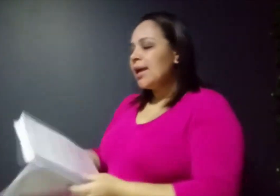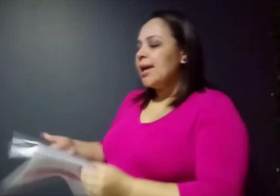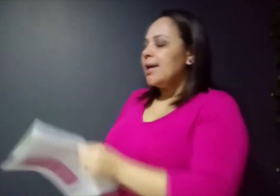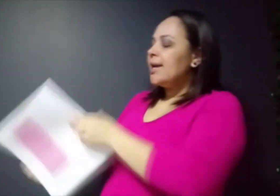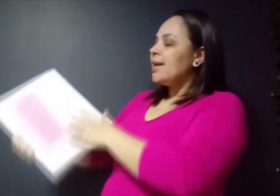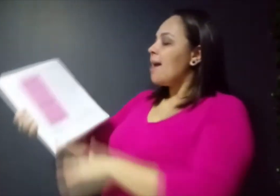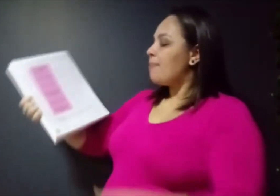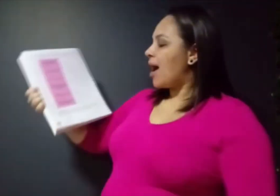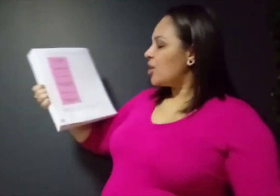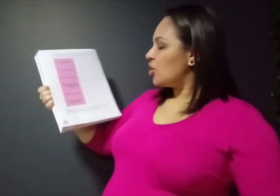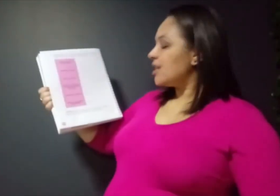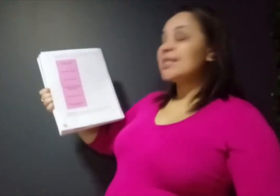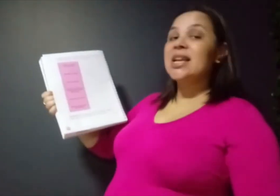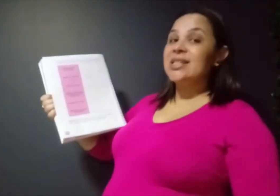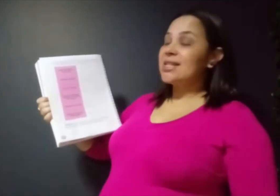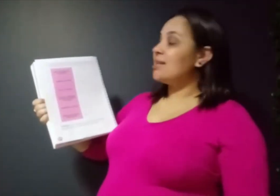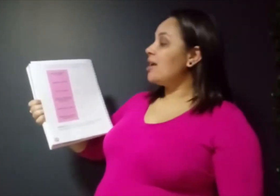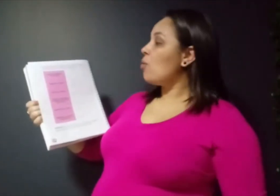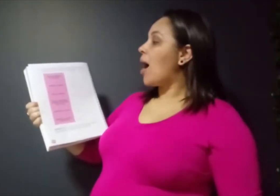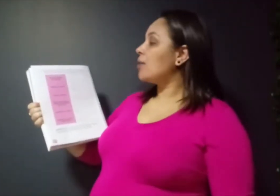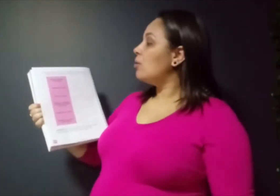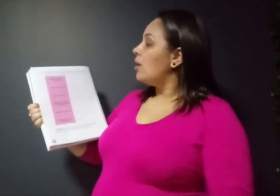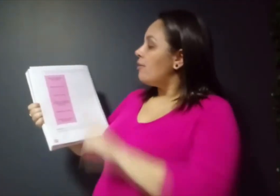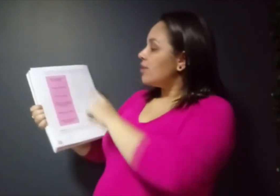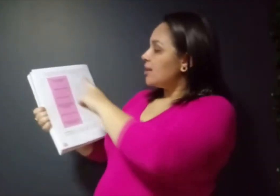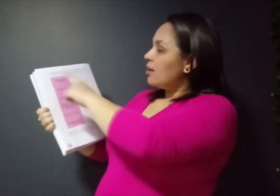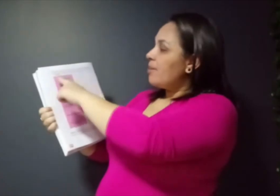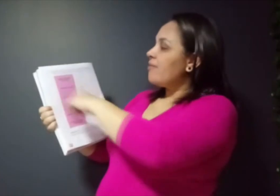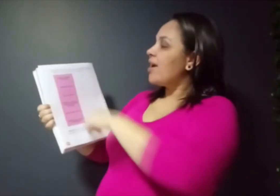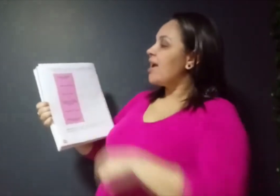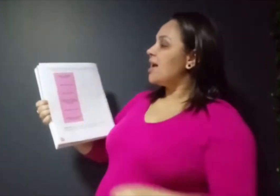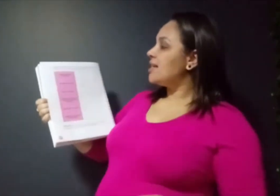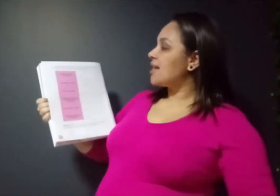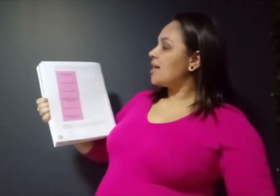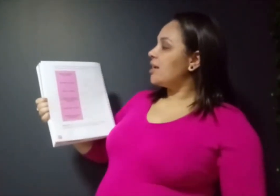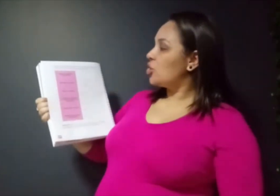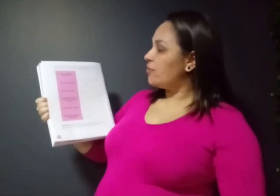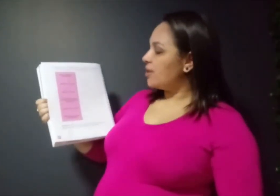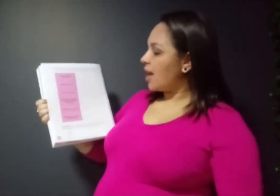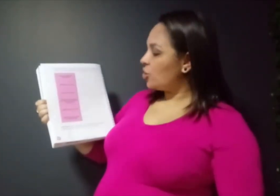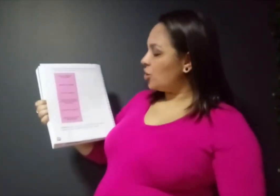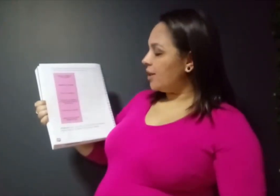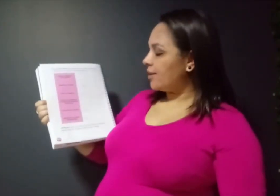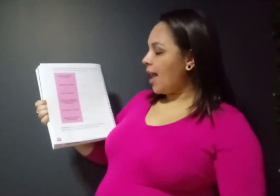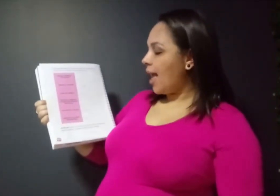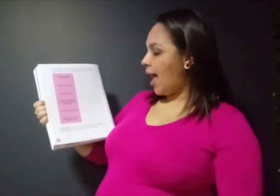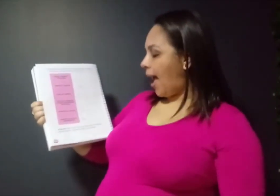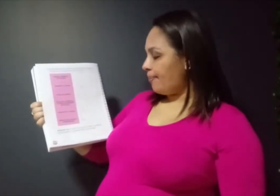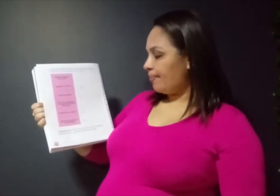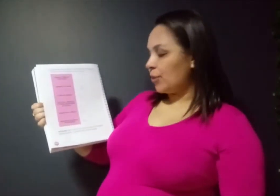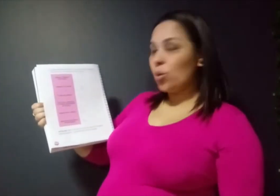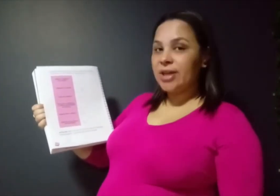E na página 164, você também vai realizar aqui a atividade de letra A. Ok?